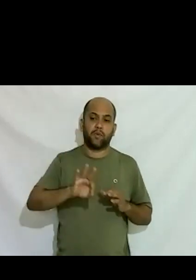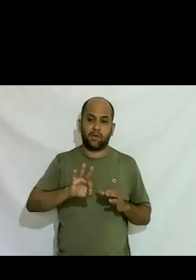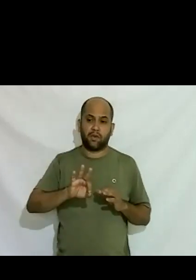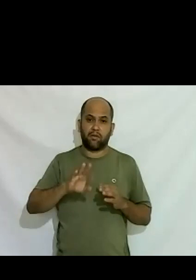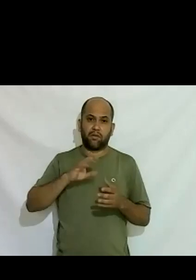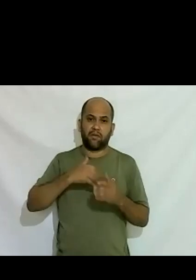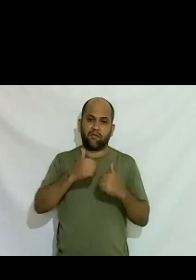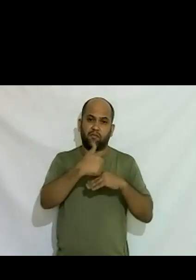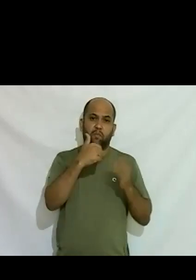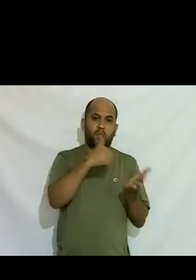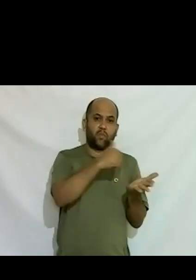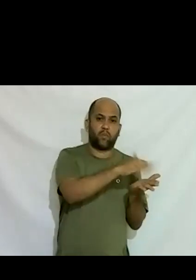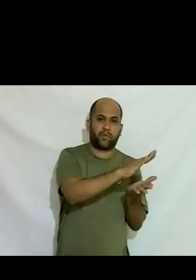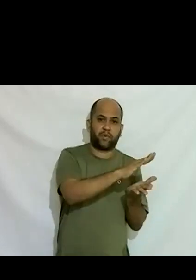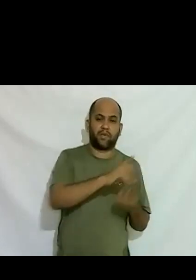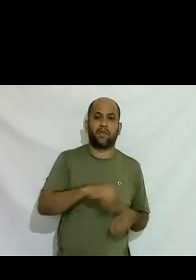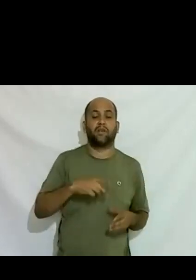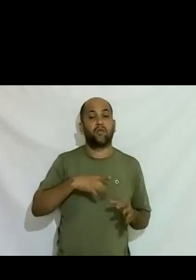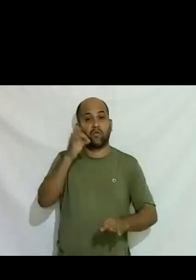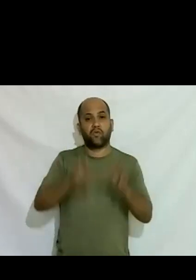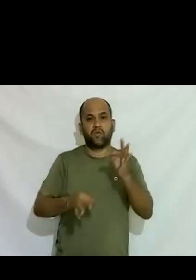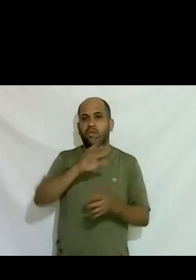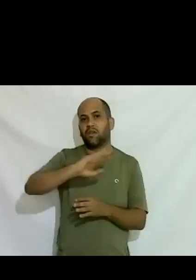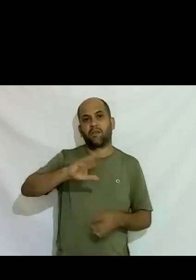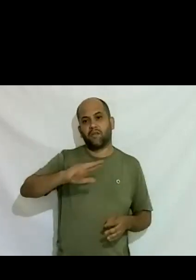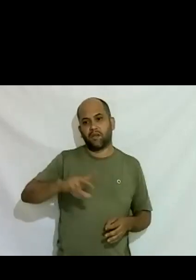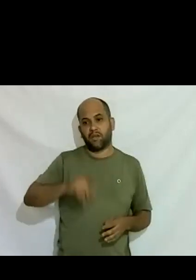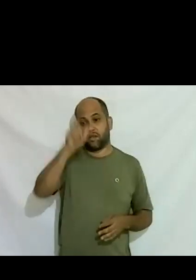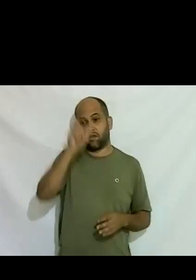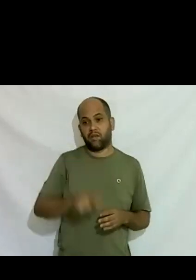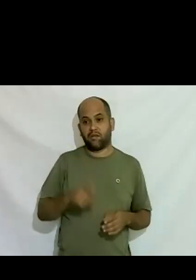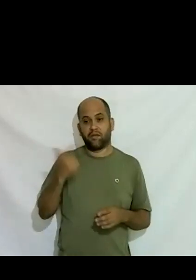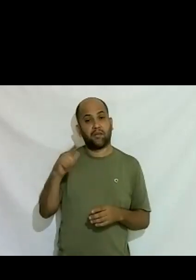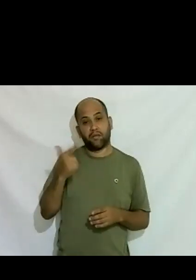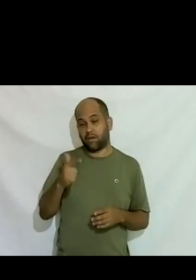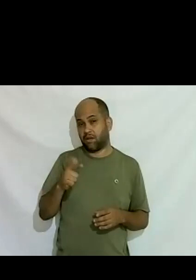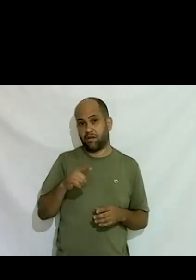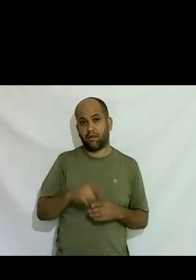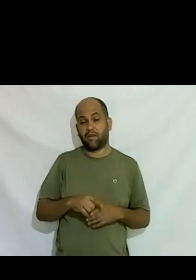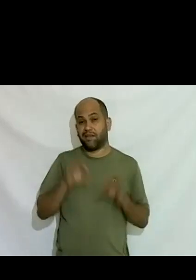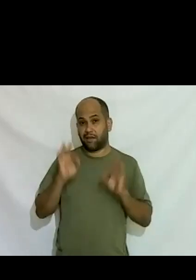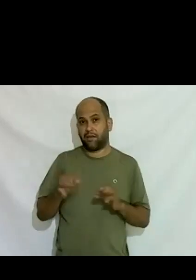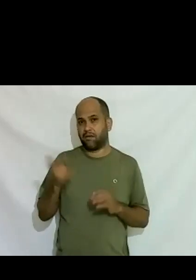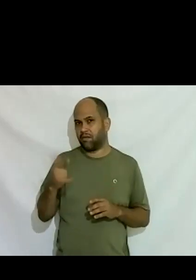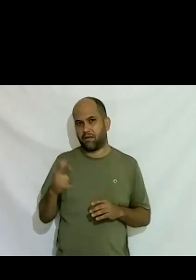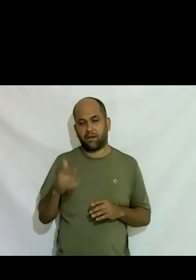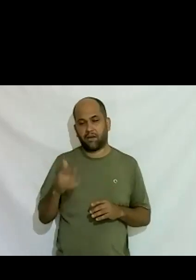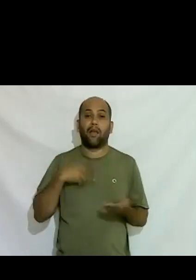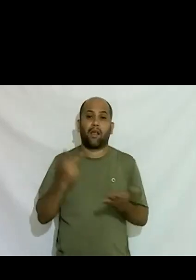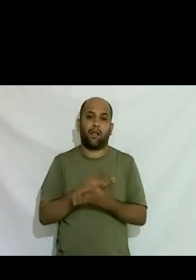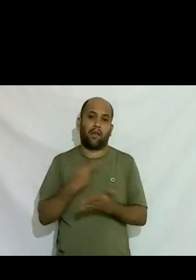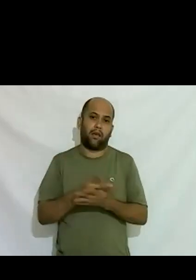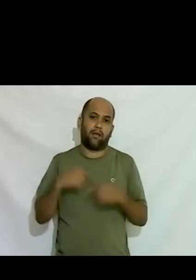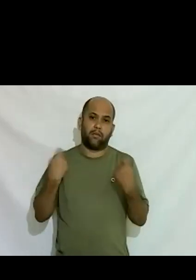isso não é justo isso não está certo e a gente precisa lidar isso